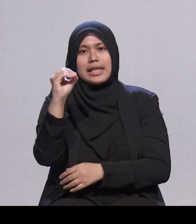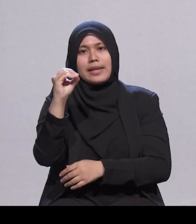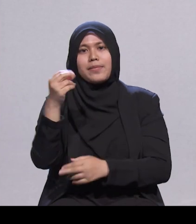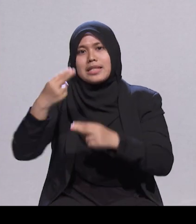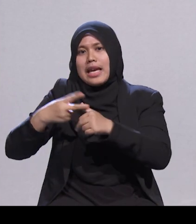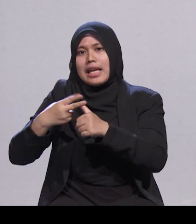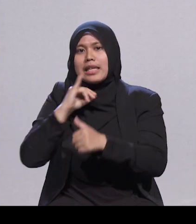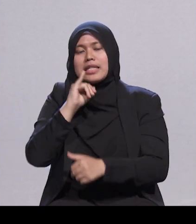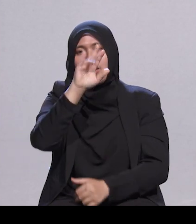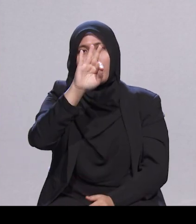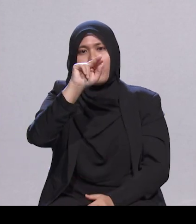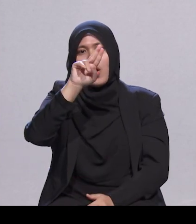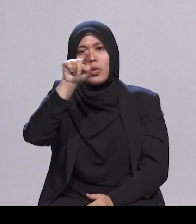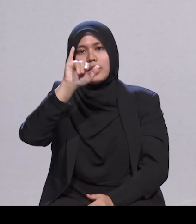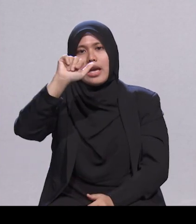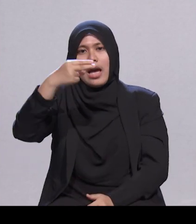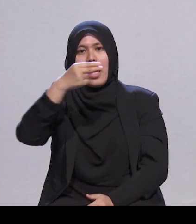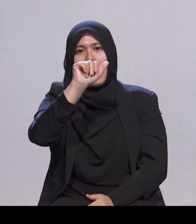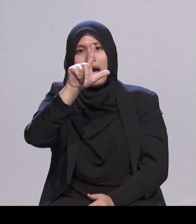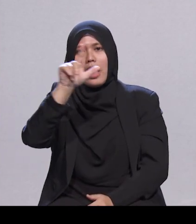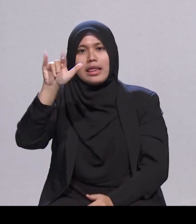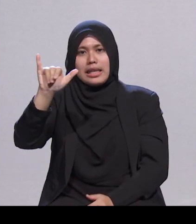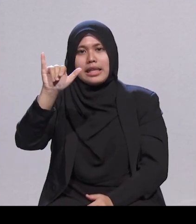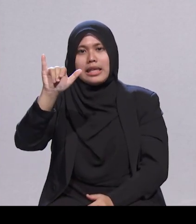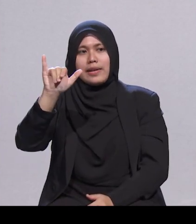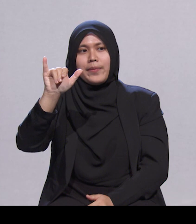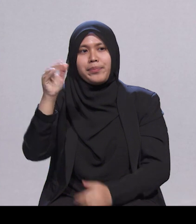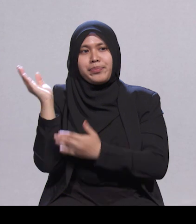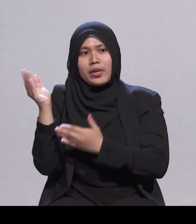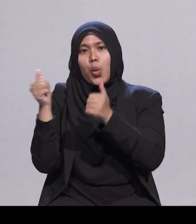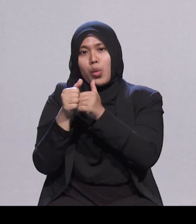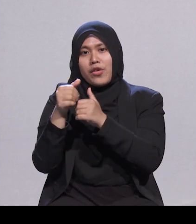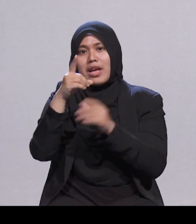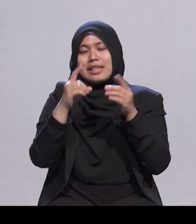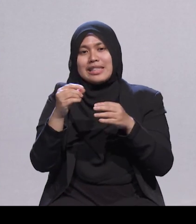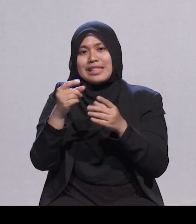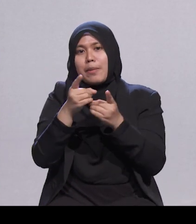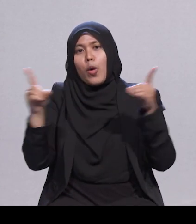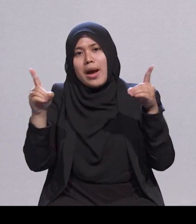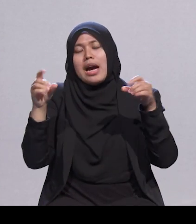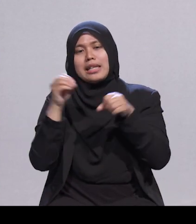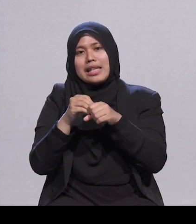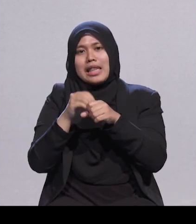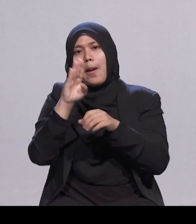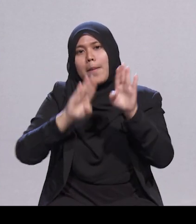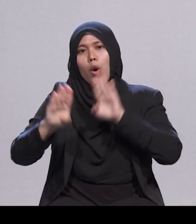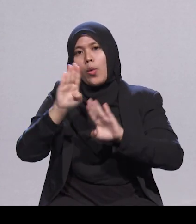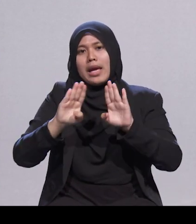dengan Diploma Sains Bioperubatan. Beliau baru lulus dalam sains biologi di NTU